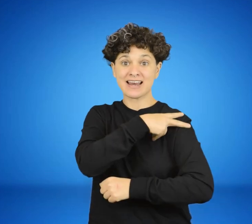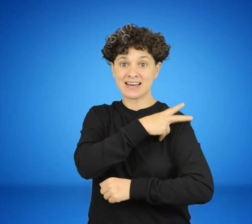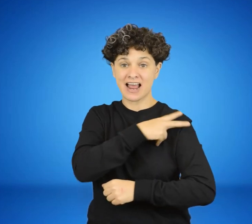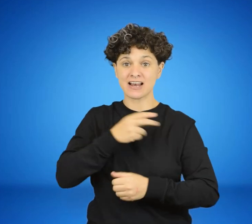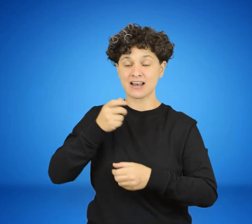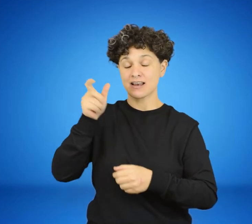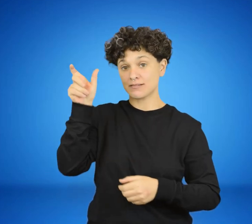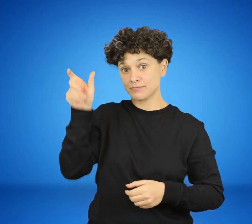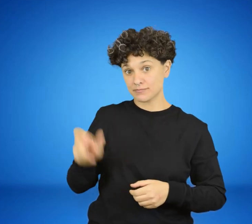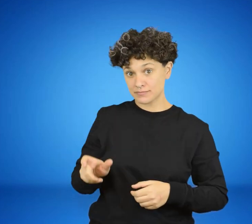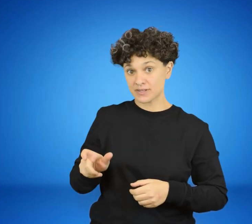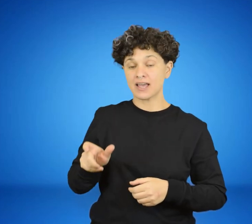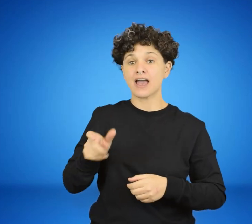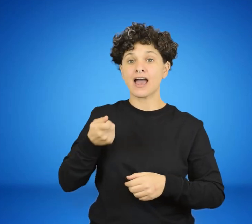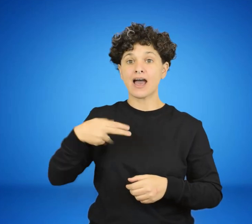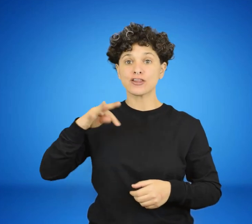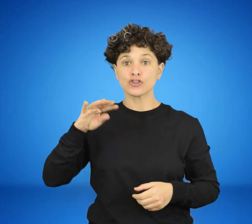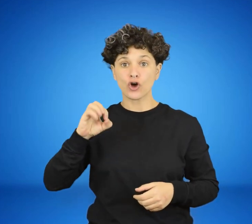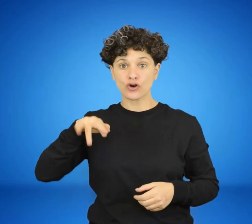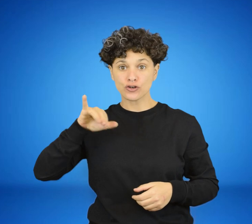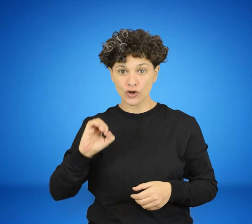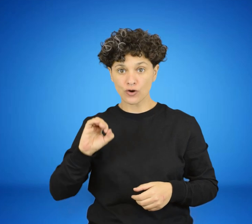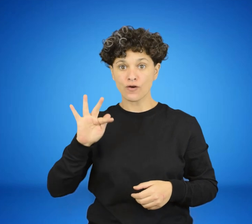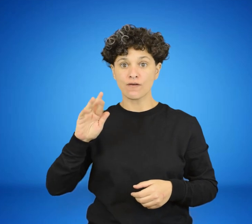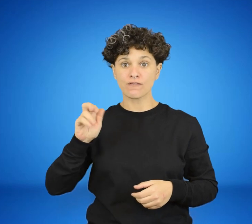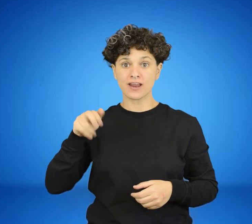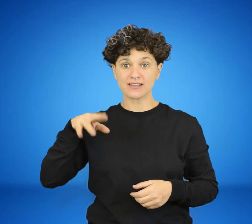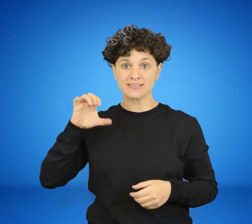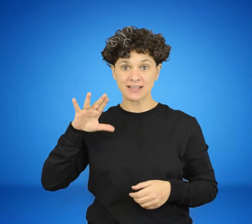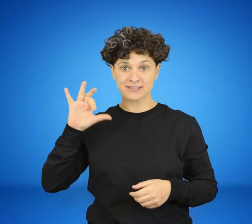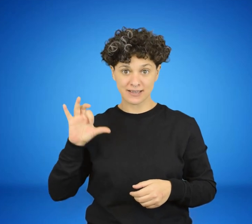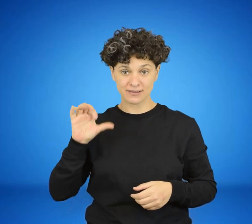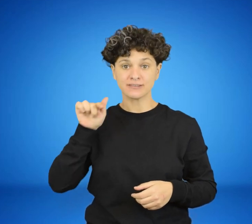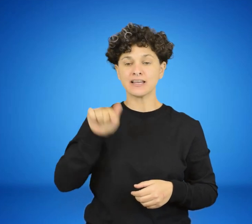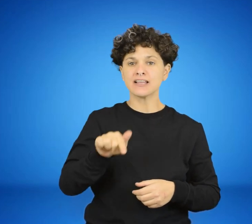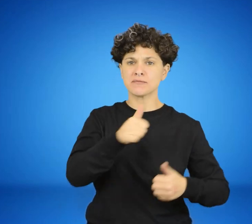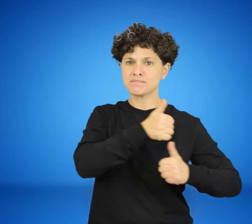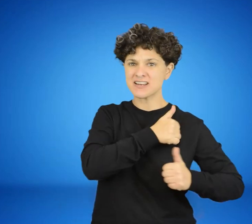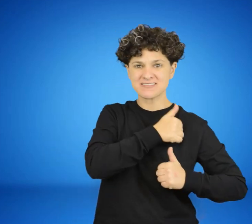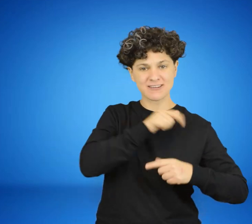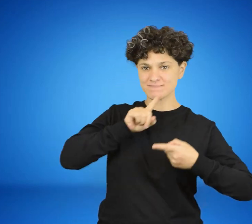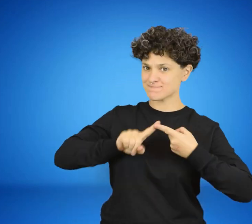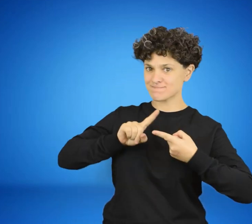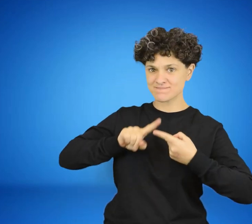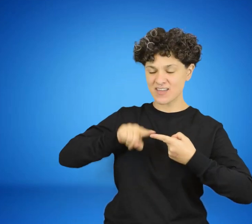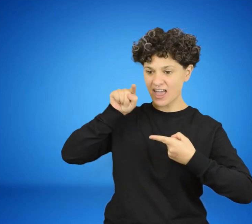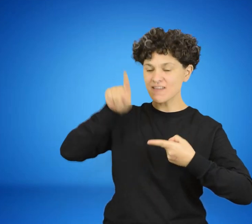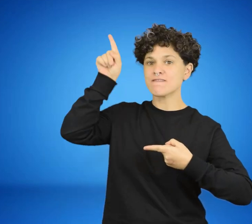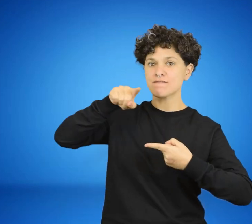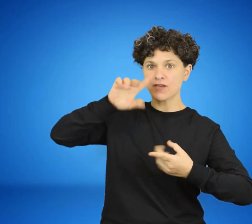Francese, no contó con la aprobación del Ejército y la Fuerza Aérea y fue la chispa que encendió